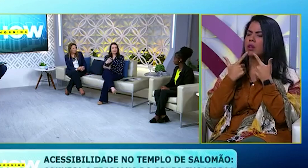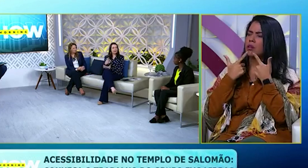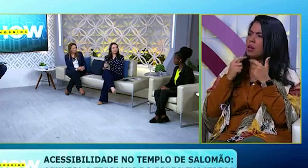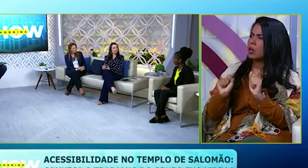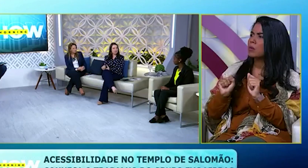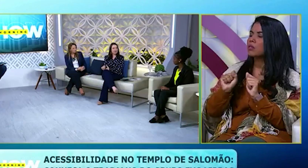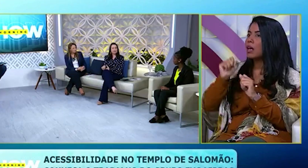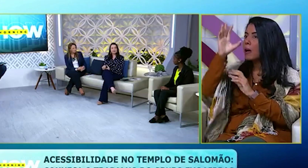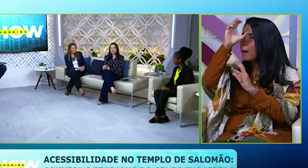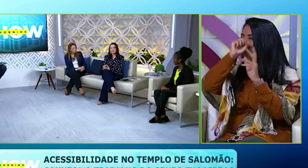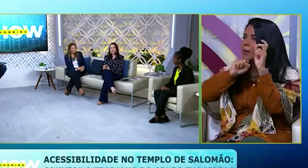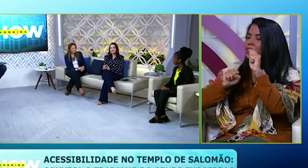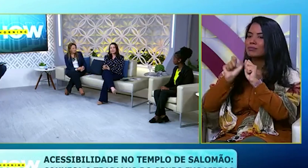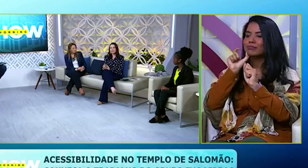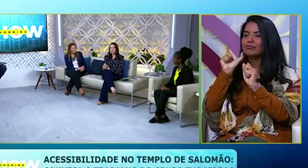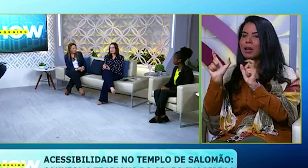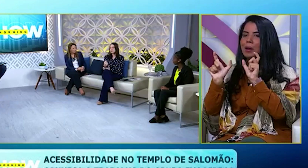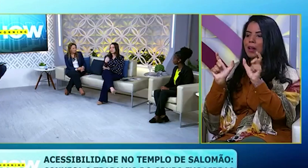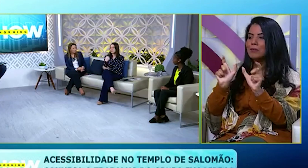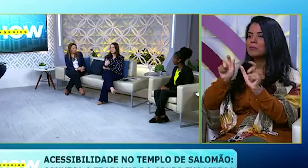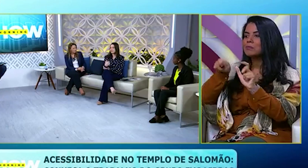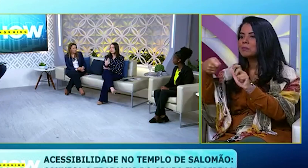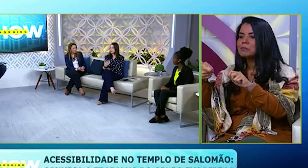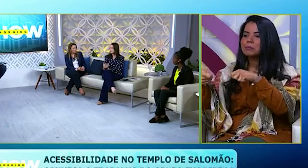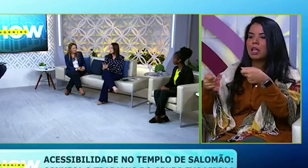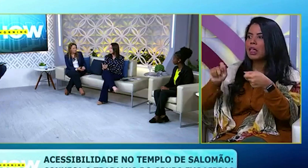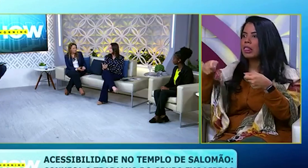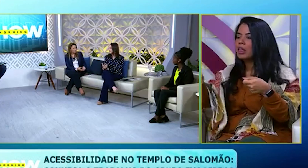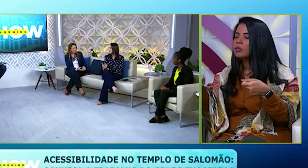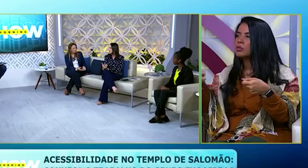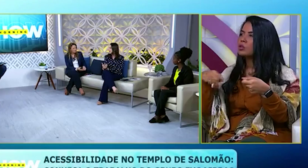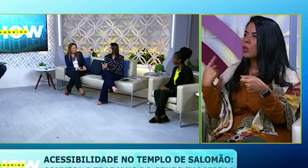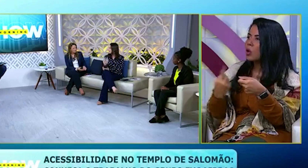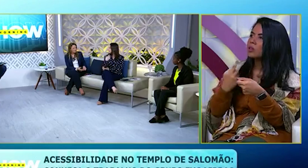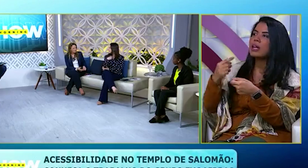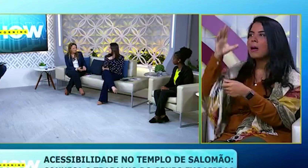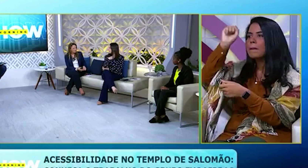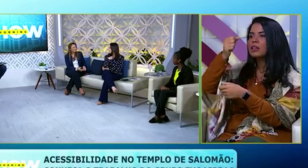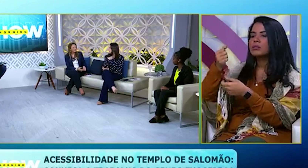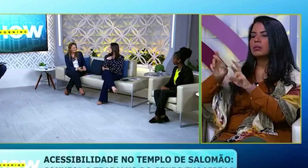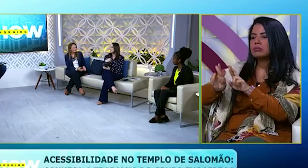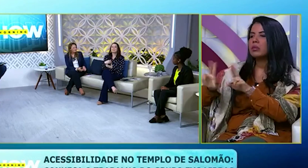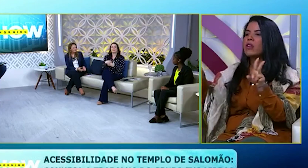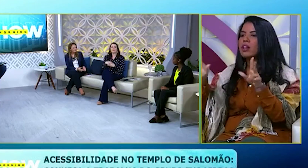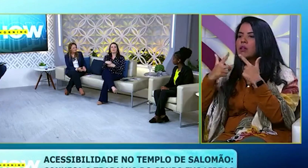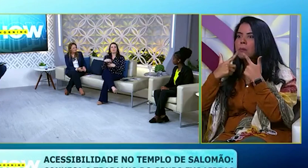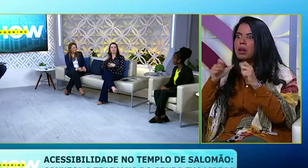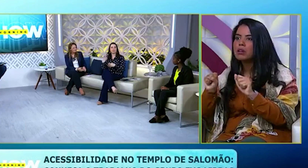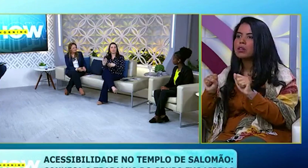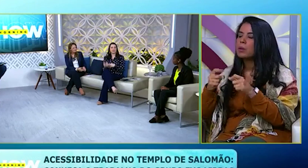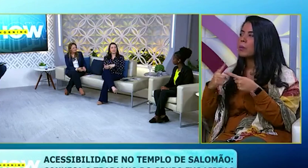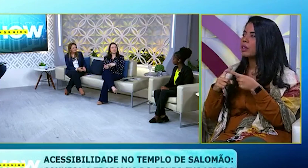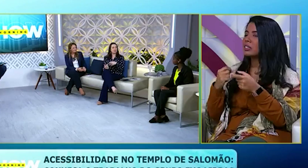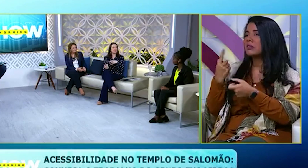você aprender palavra por palavra. E, geralmente, quando a gente aprende uma outra língua, é em benefício próprio, né? Talvez